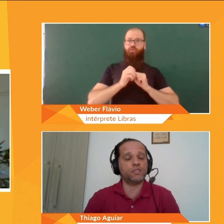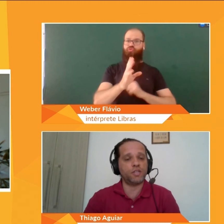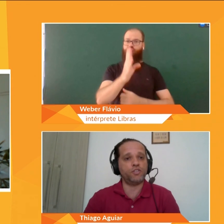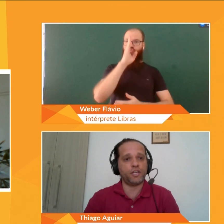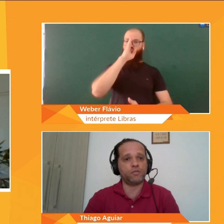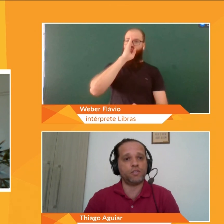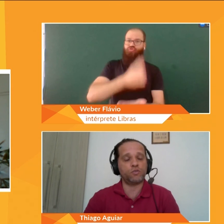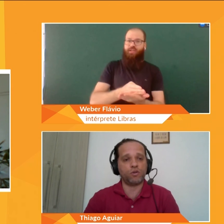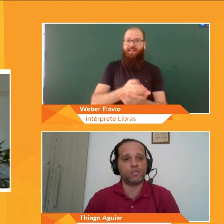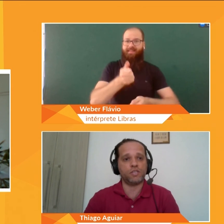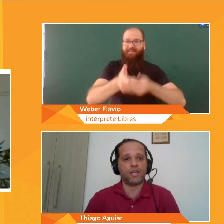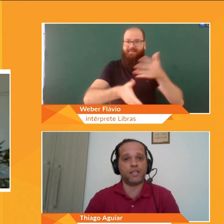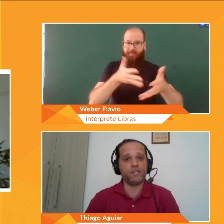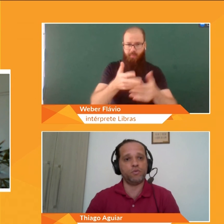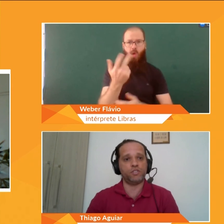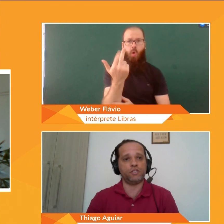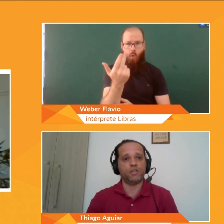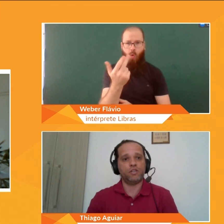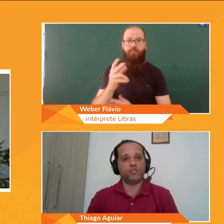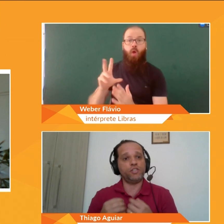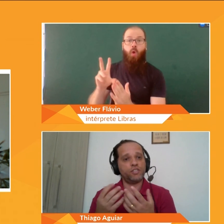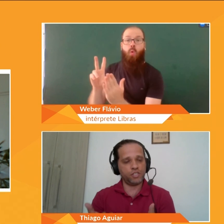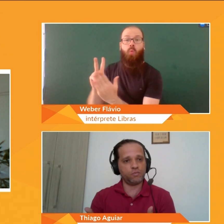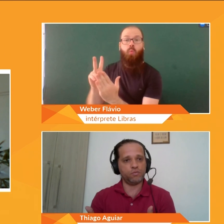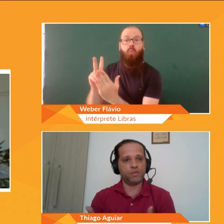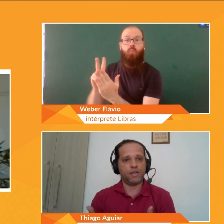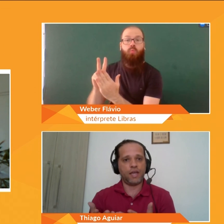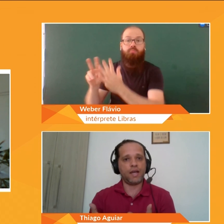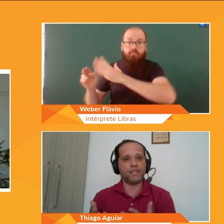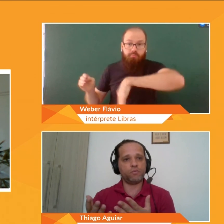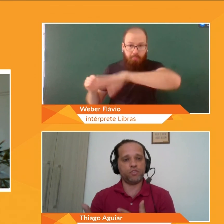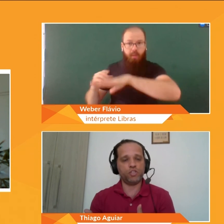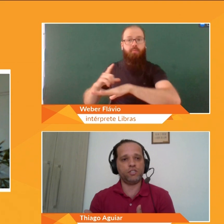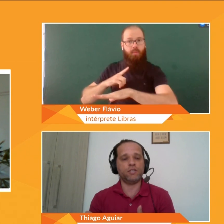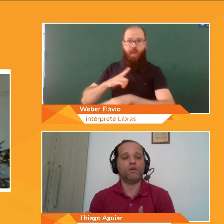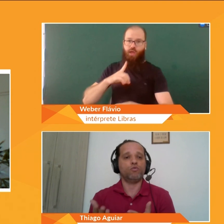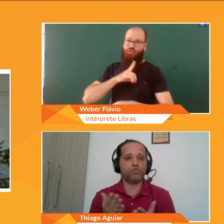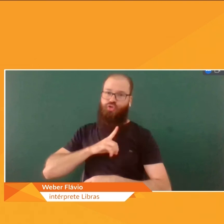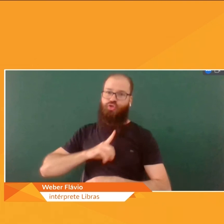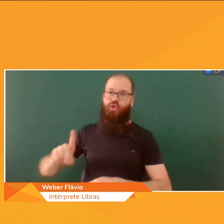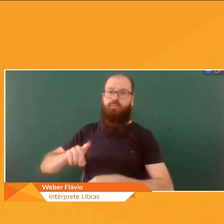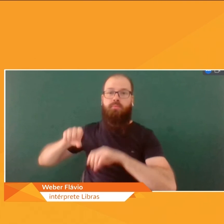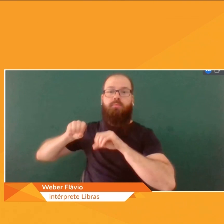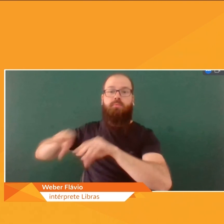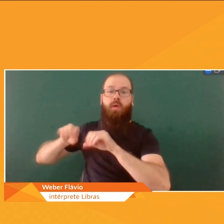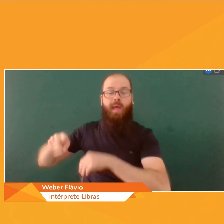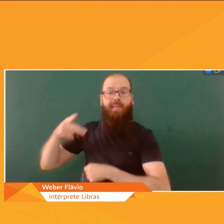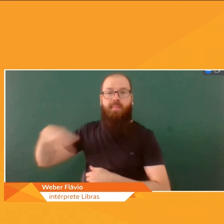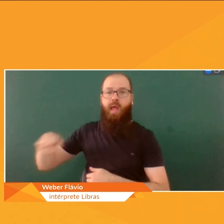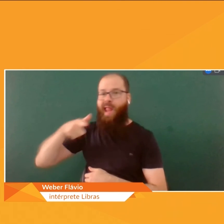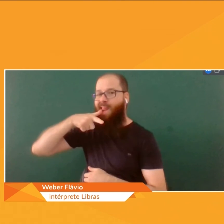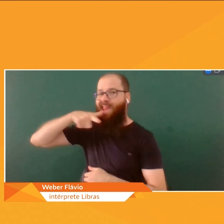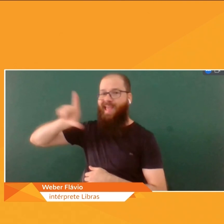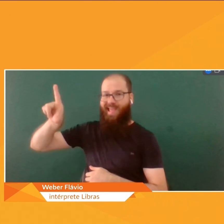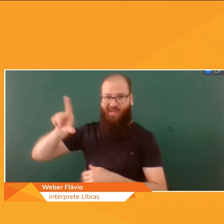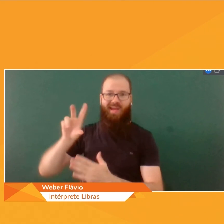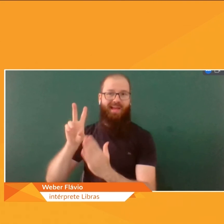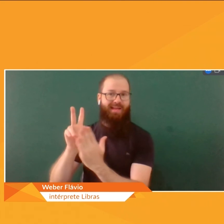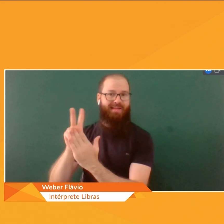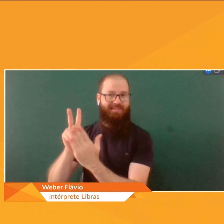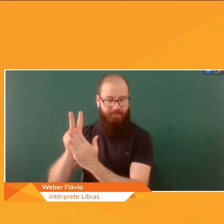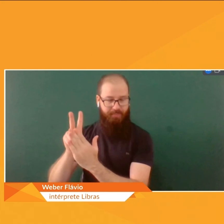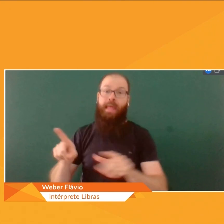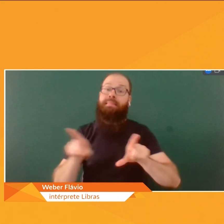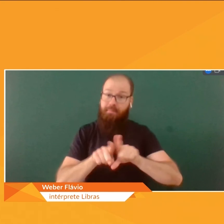os grupos indígenas têm direito a escolas em que a língua de ensino é a língua indígena, os surdos pleiteiam por ter similaridades